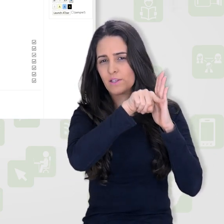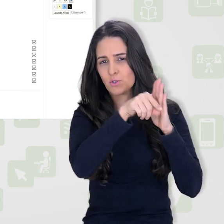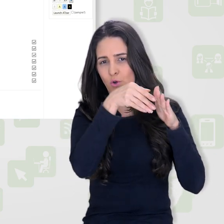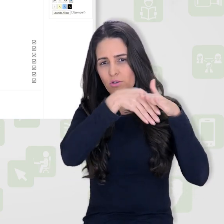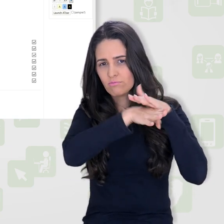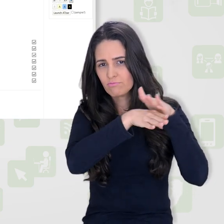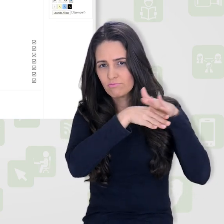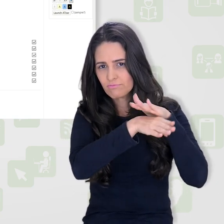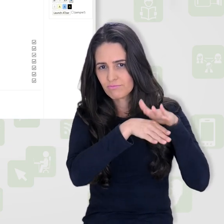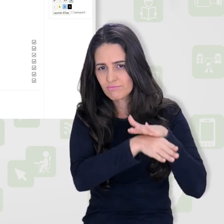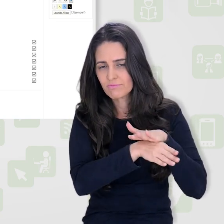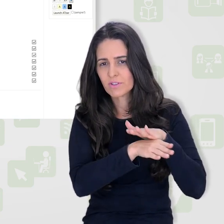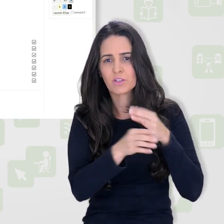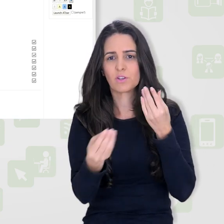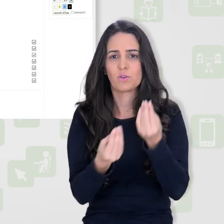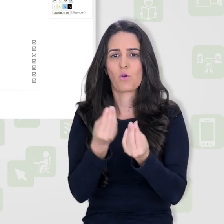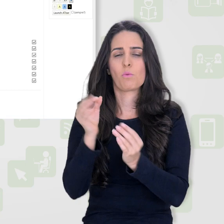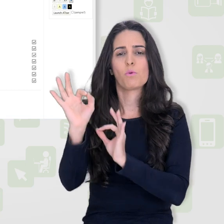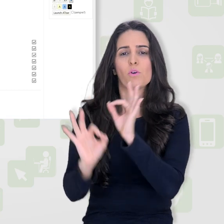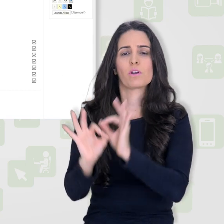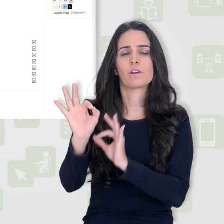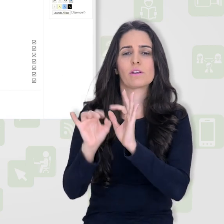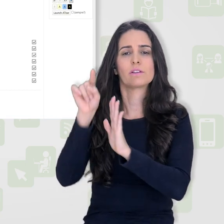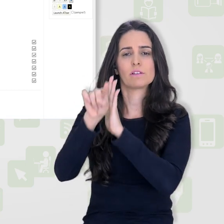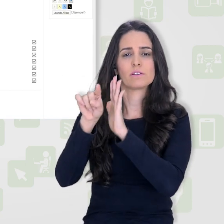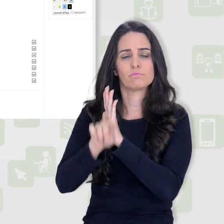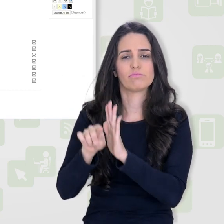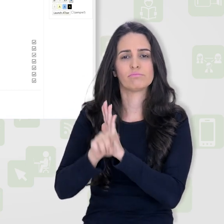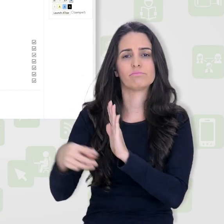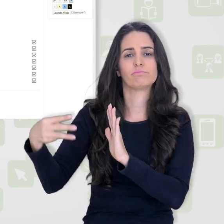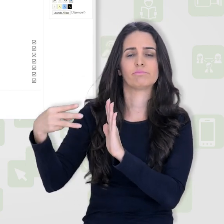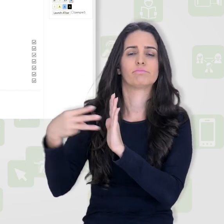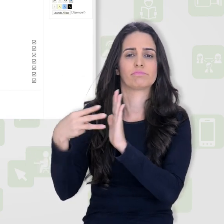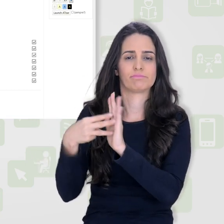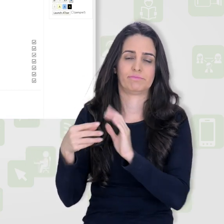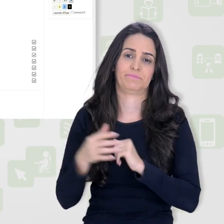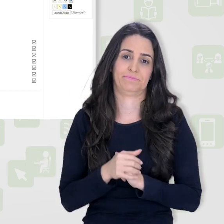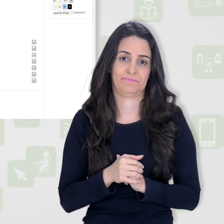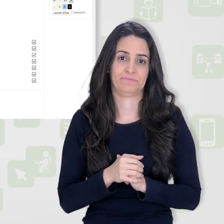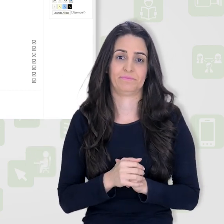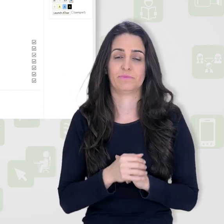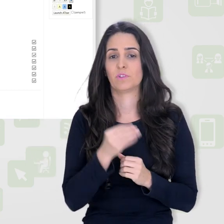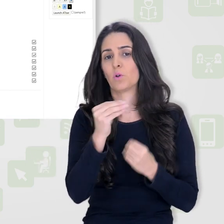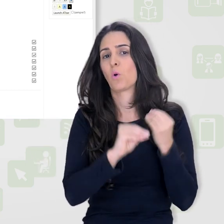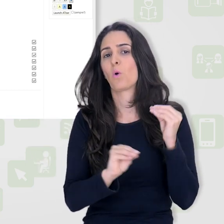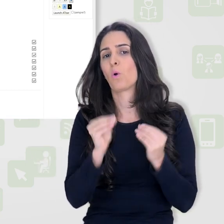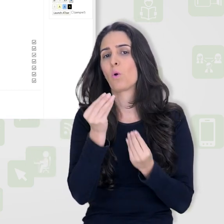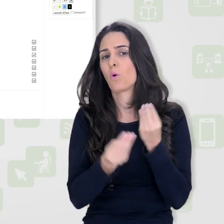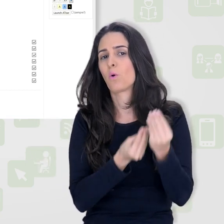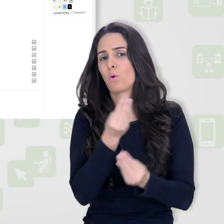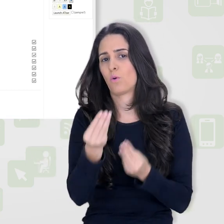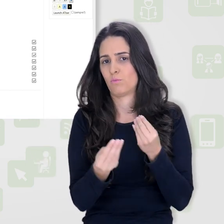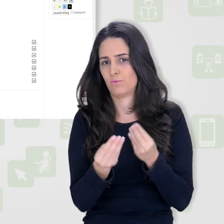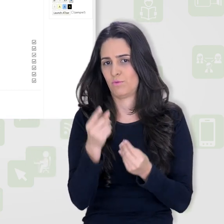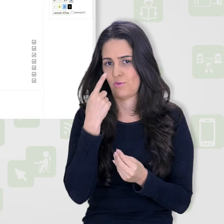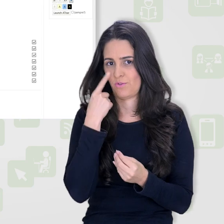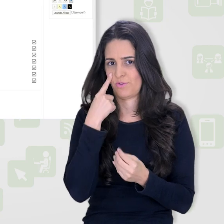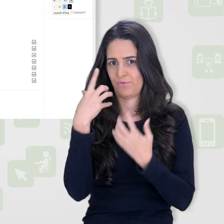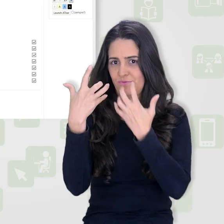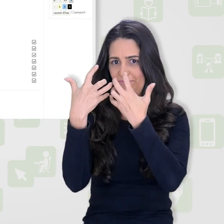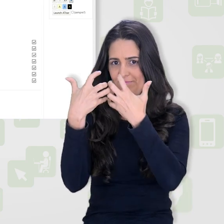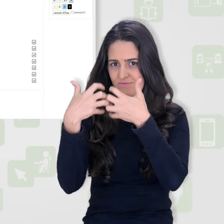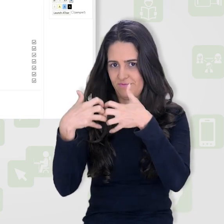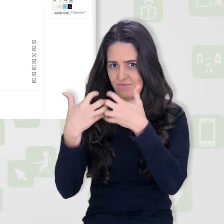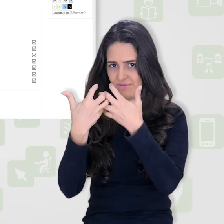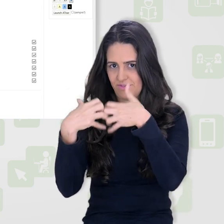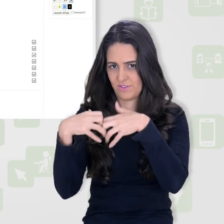categorias para melhor organizar a atividade questionar. Então, para acessar o banco de questões, vamos